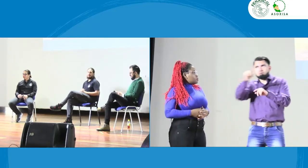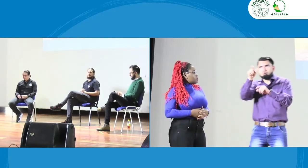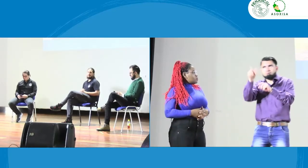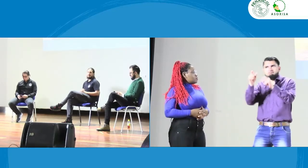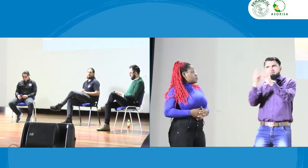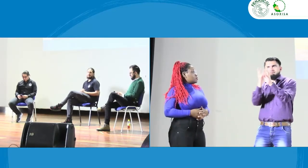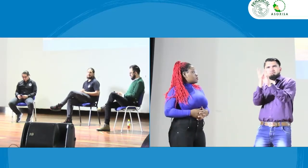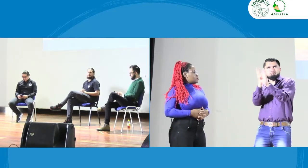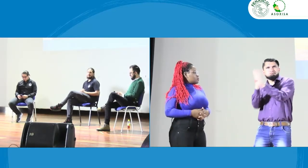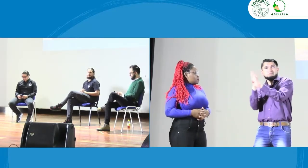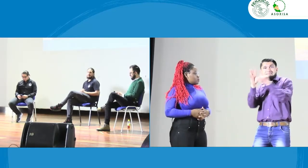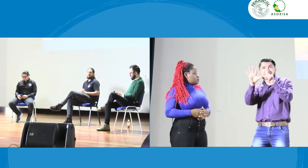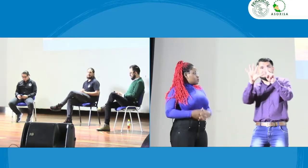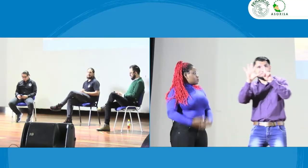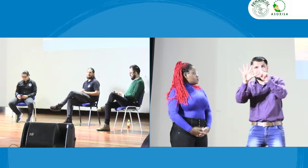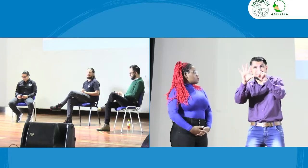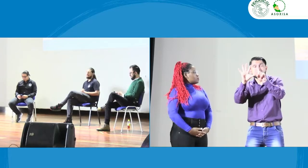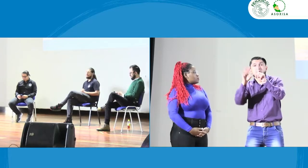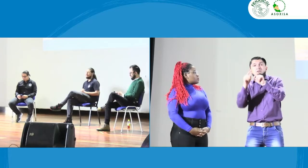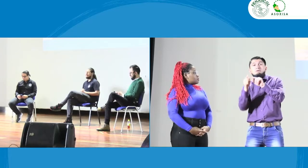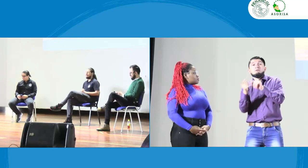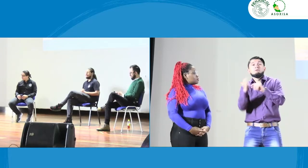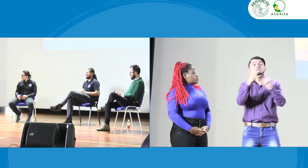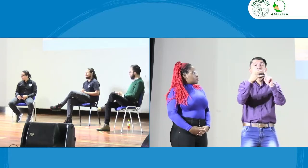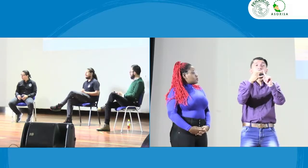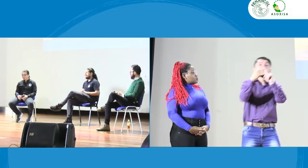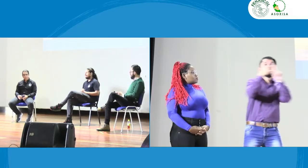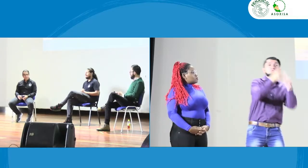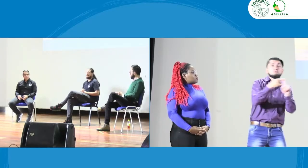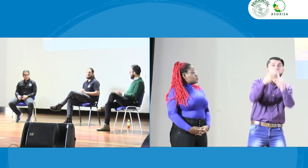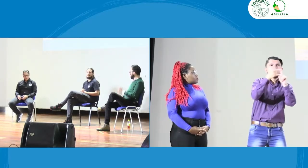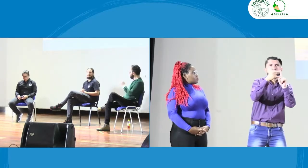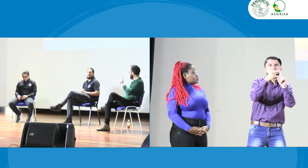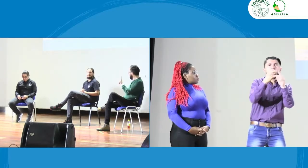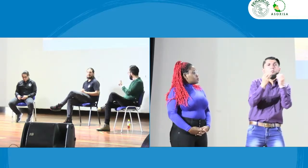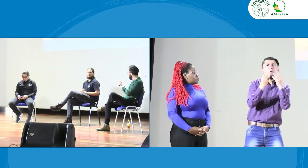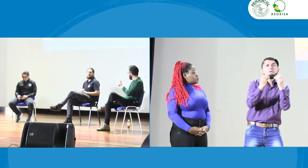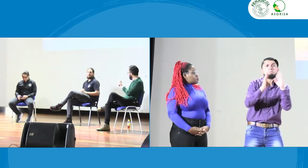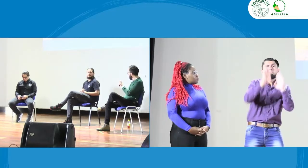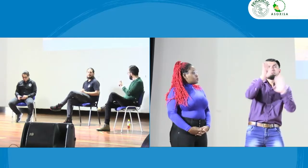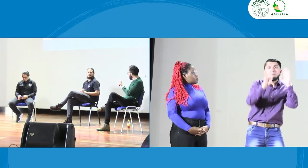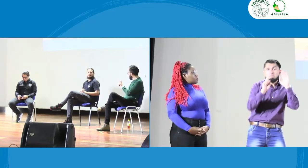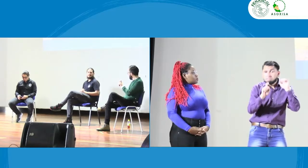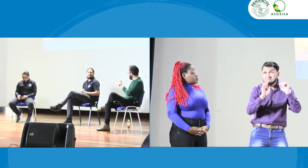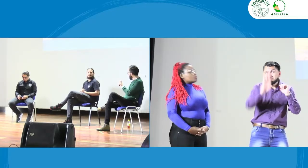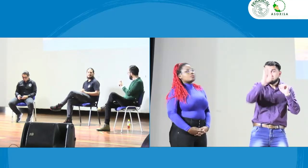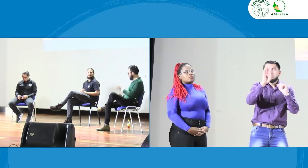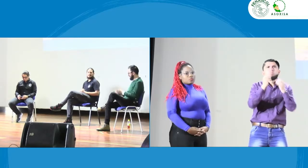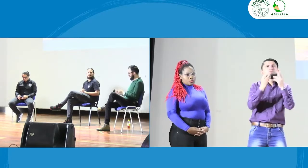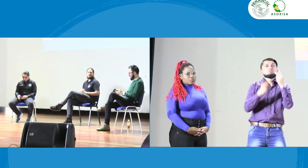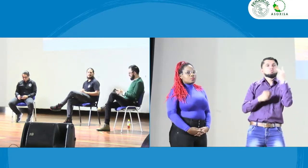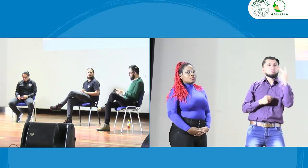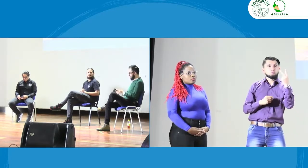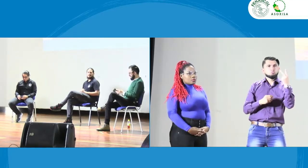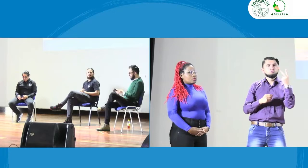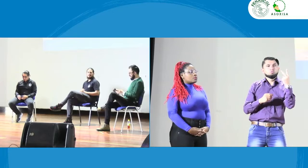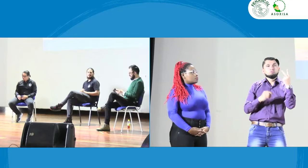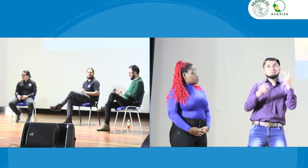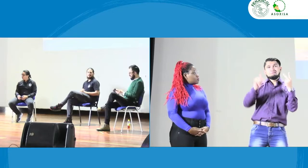seis personas vamos a dar espacio para seis personas acá presencialmente y en Zoom pues vamos a dar